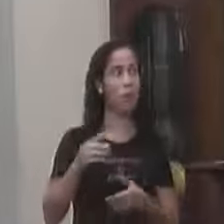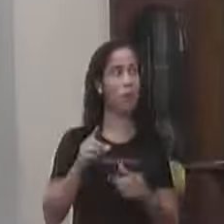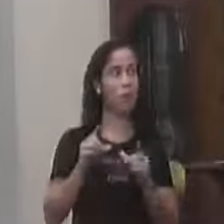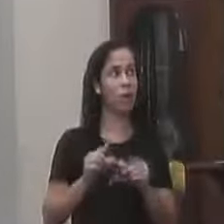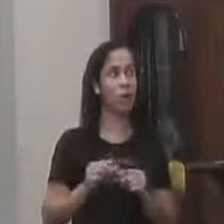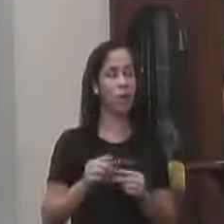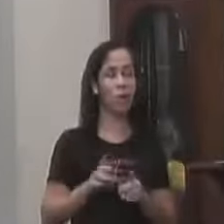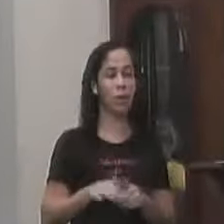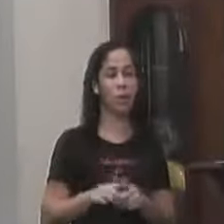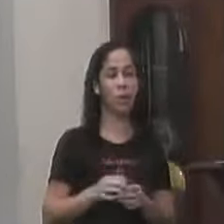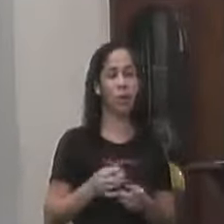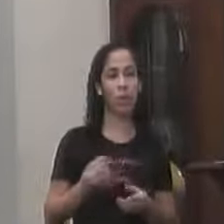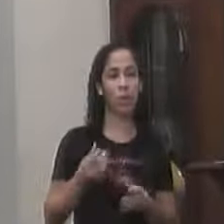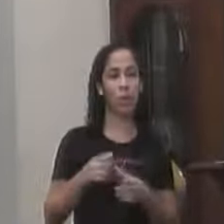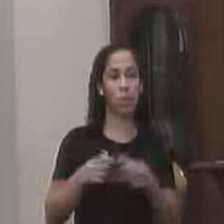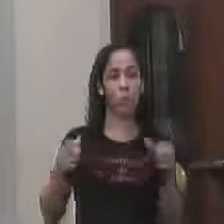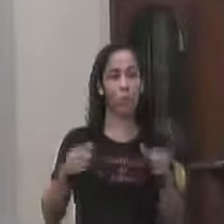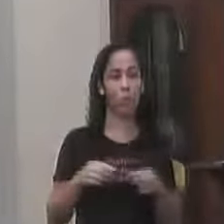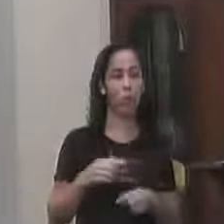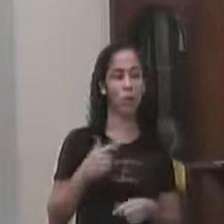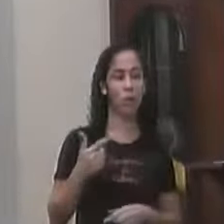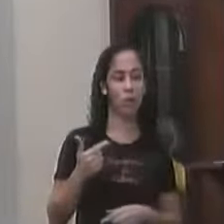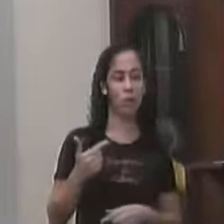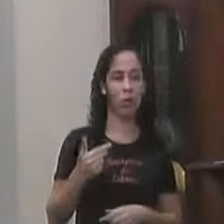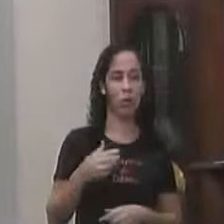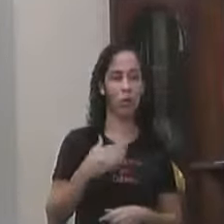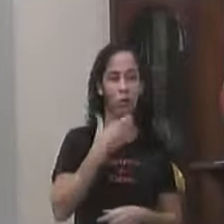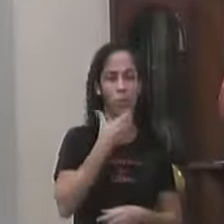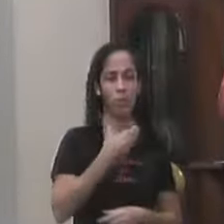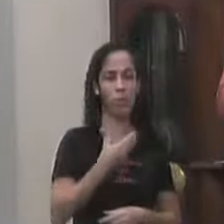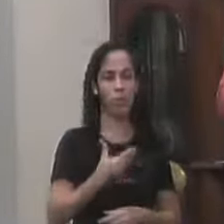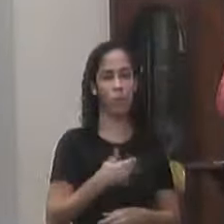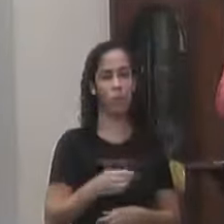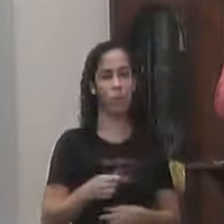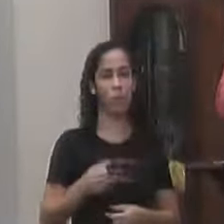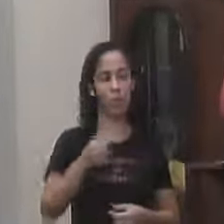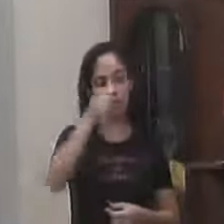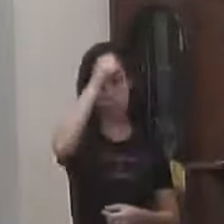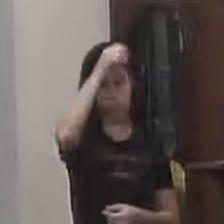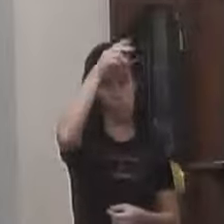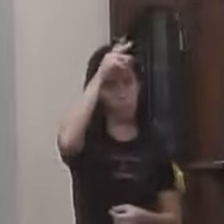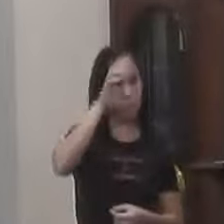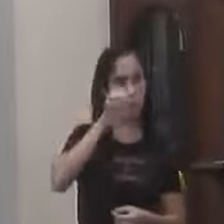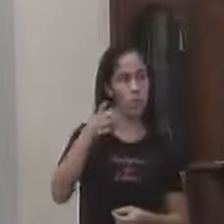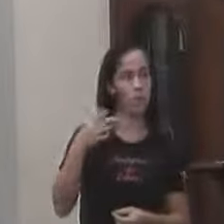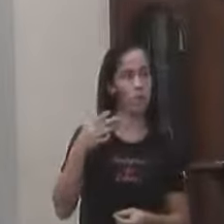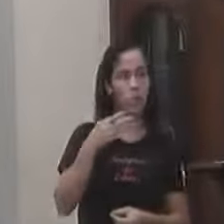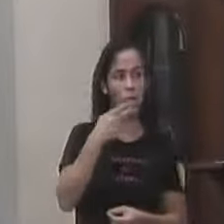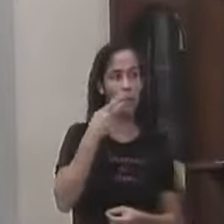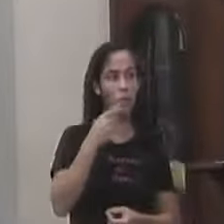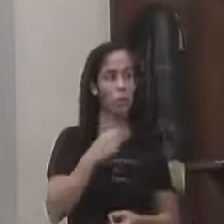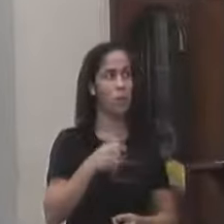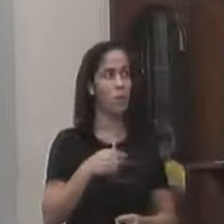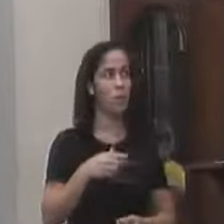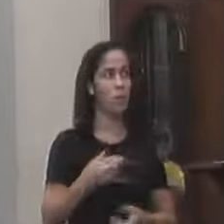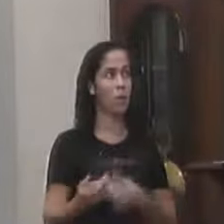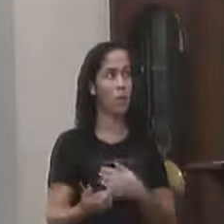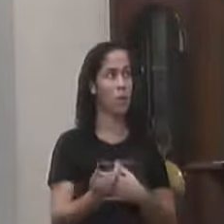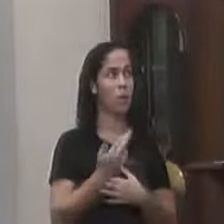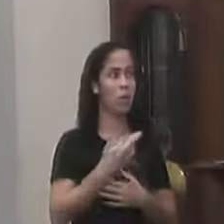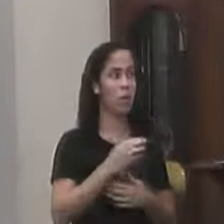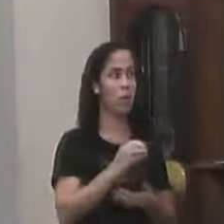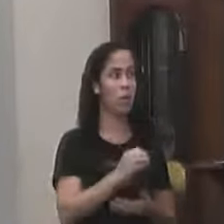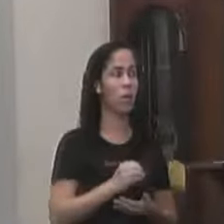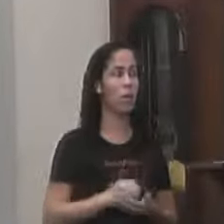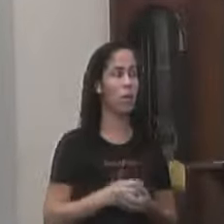Aí eu fiz esse questionamento No dia 12 de dezembro O prefeito Através da ex-secretária Falou o seguinte Em resposta ao ofício